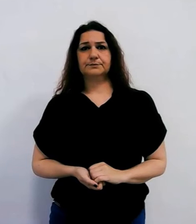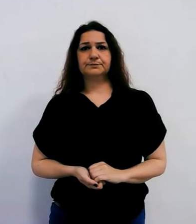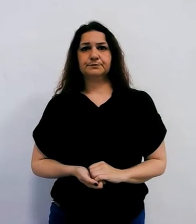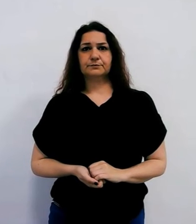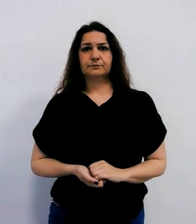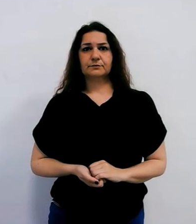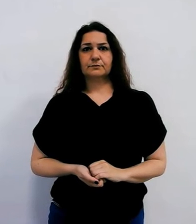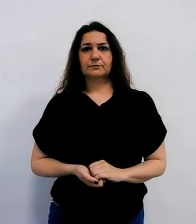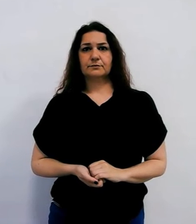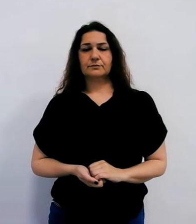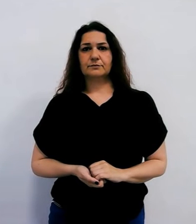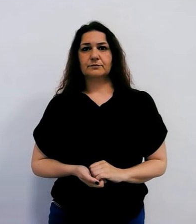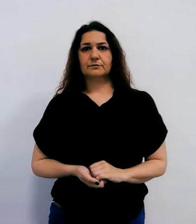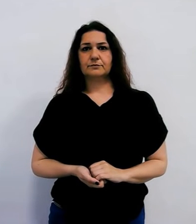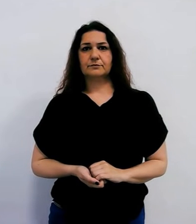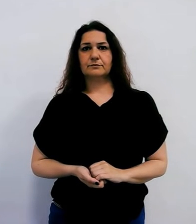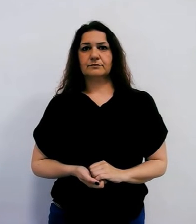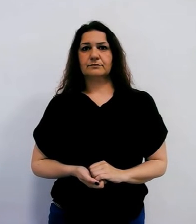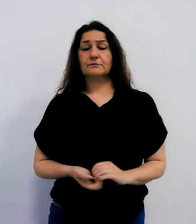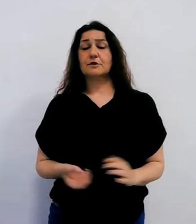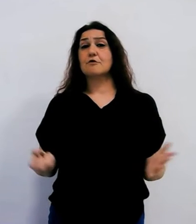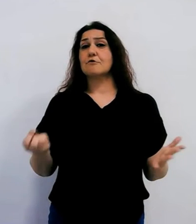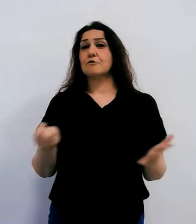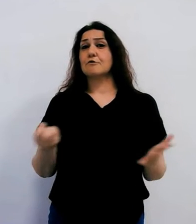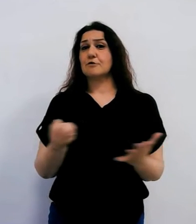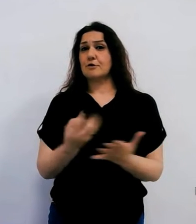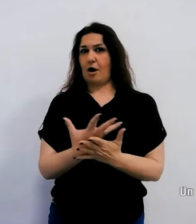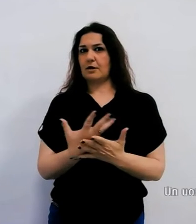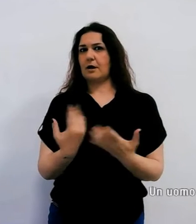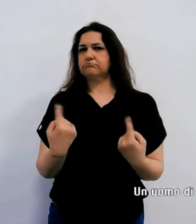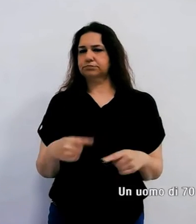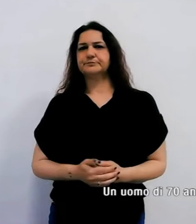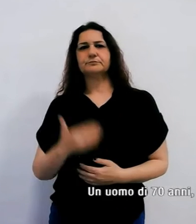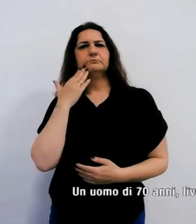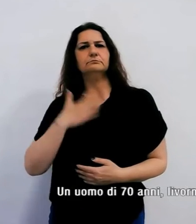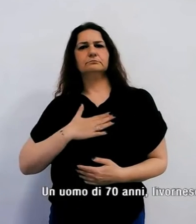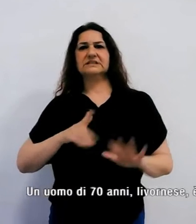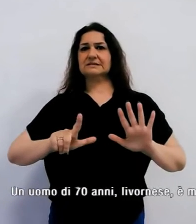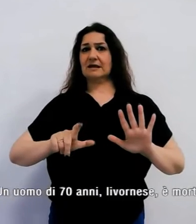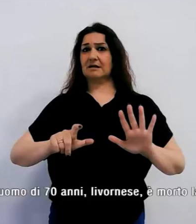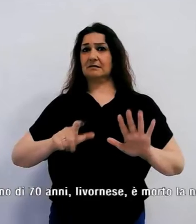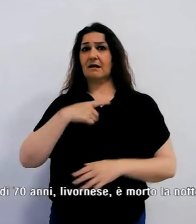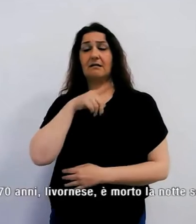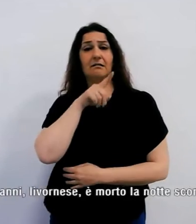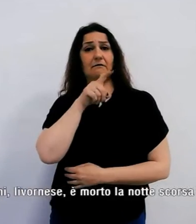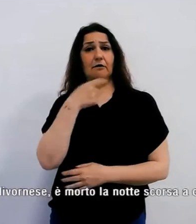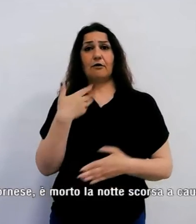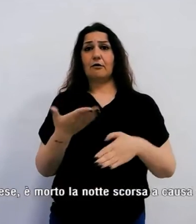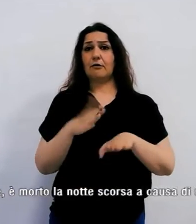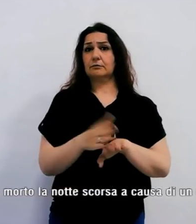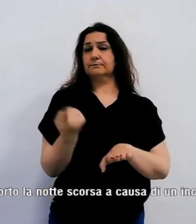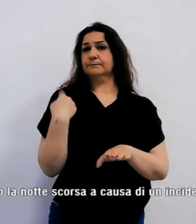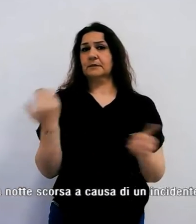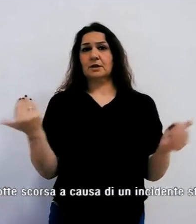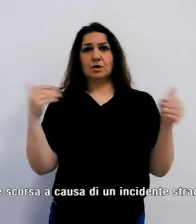Siamo sempre in cronaca, un uomo di 70 anni livornese è deceduto la notte scorsa in un